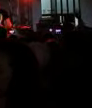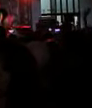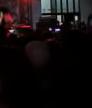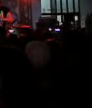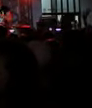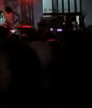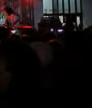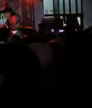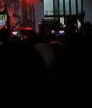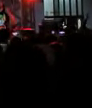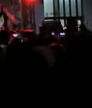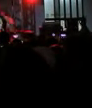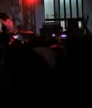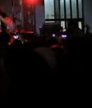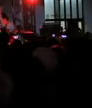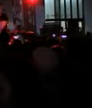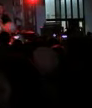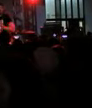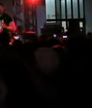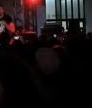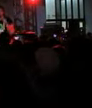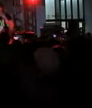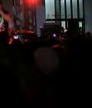vermelhas. Dois homens se apresentam e a plateia dança.